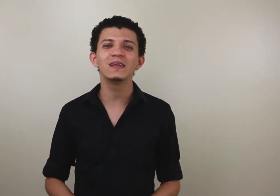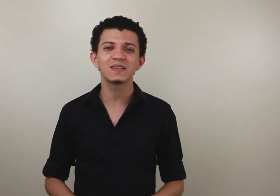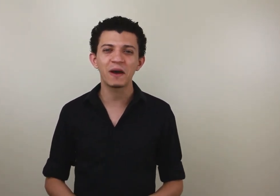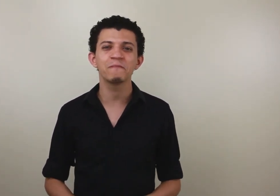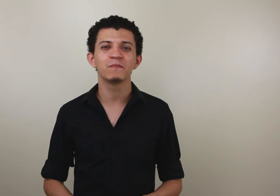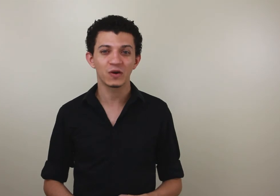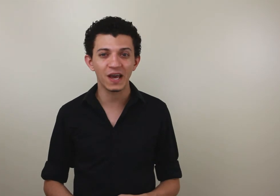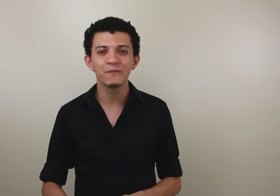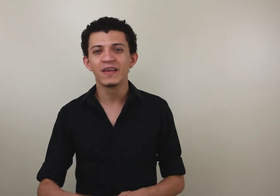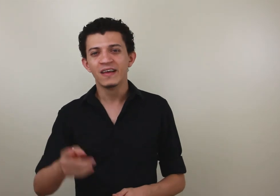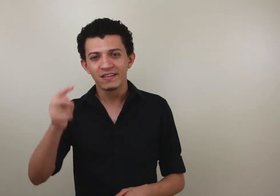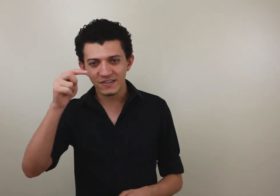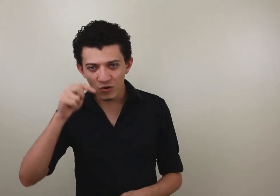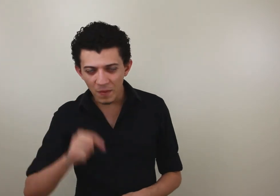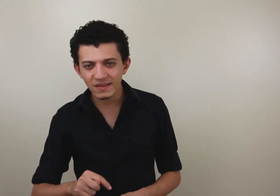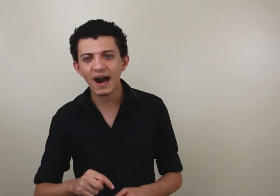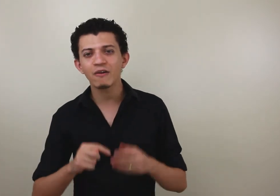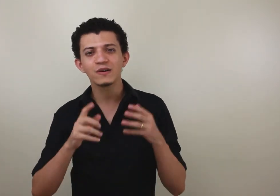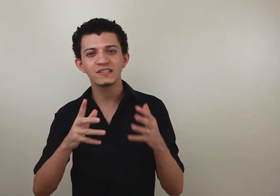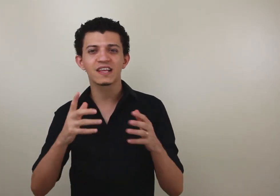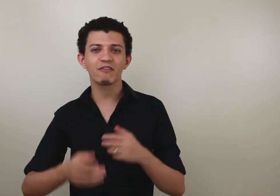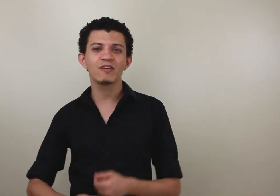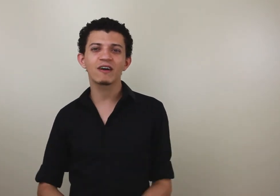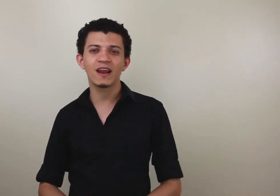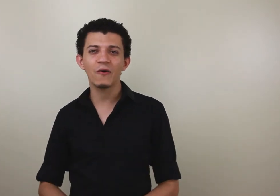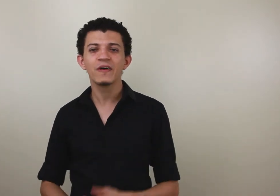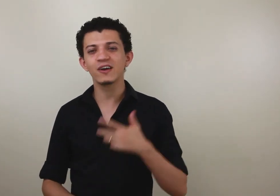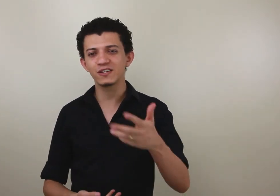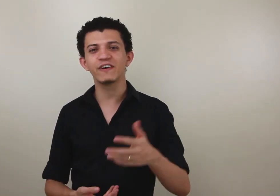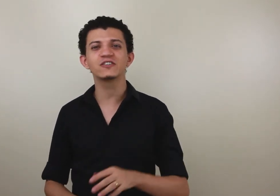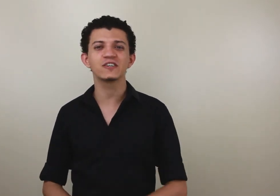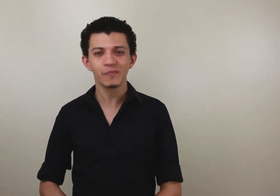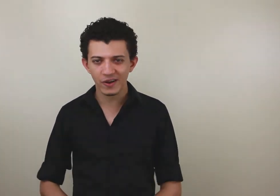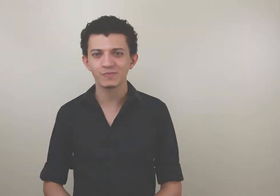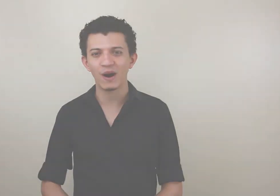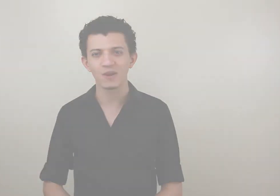eles também, ok? Dê seu comentário, se inscreva aqui no canal e eu te vejo em nossa próxima aula.